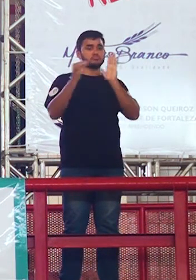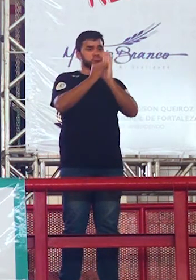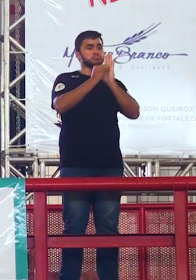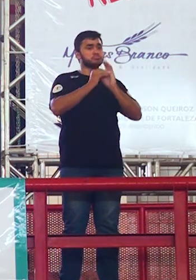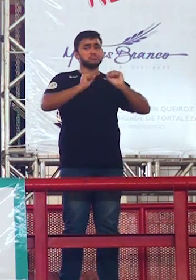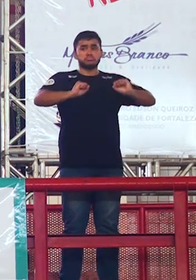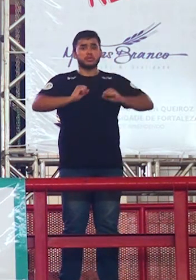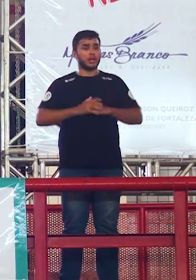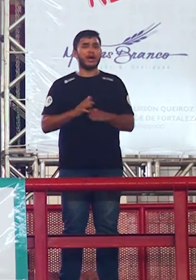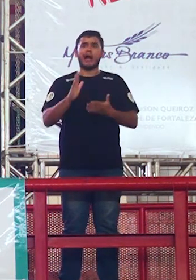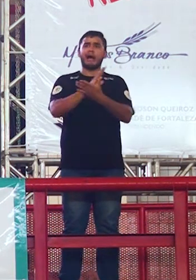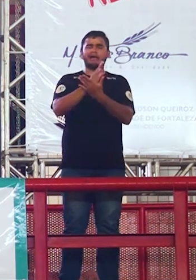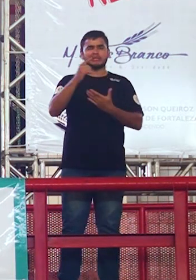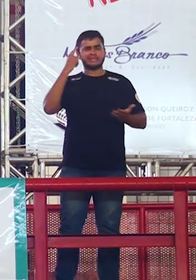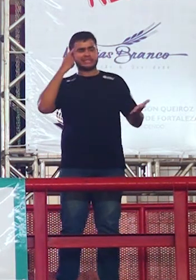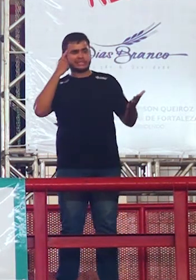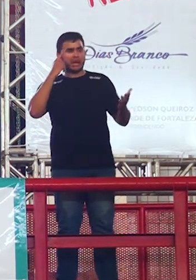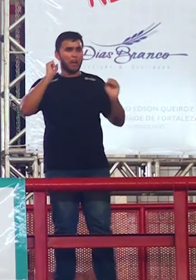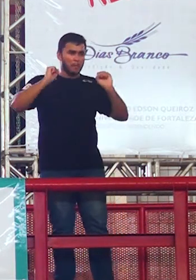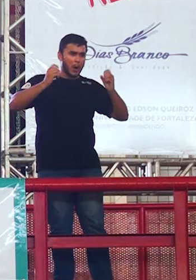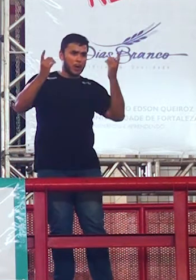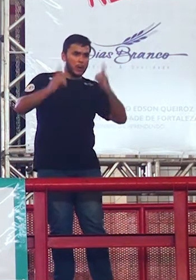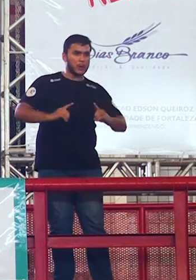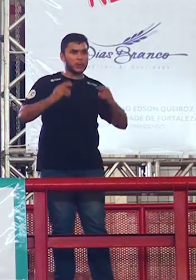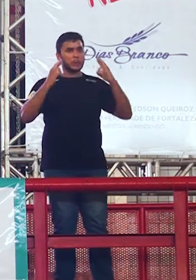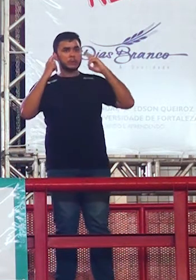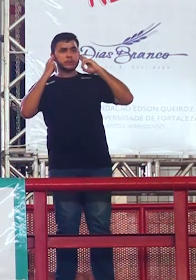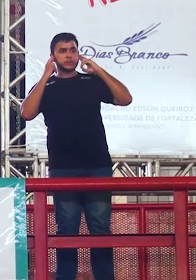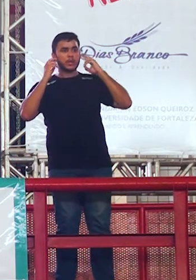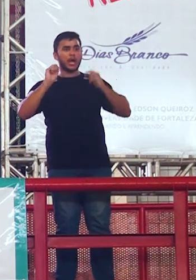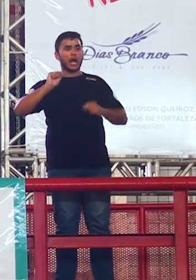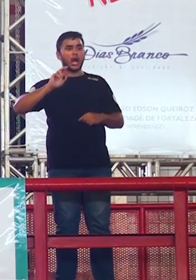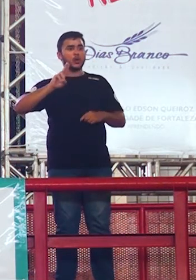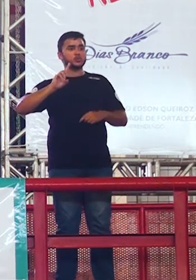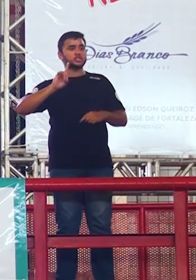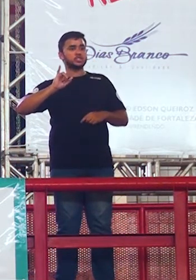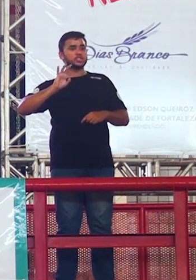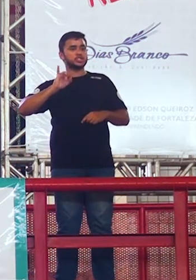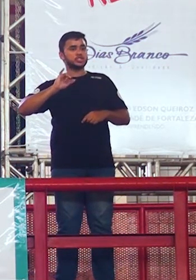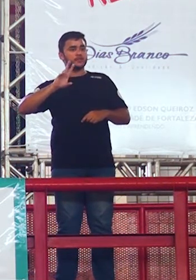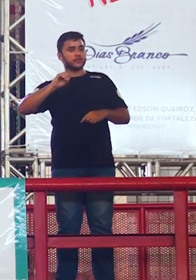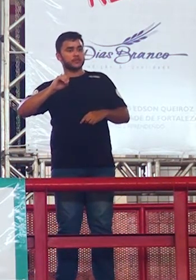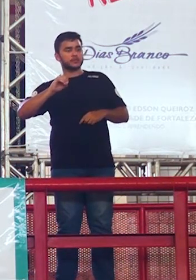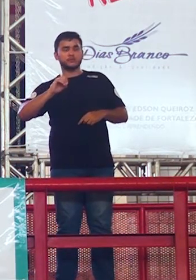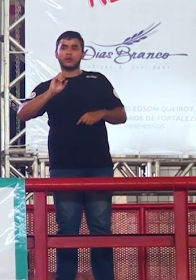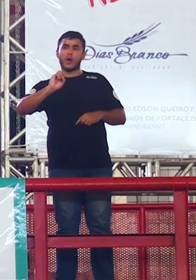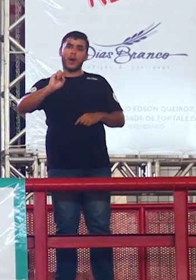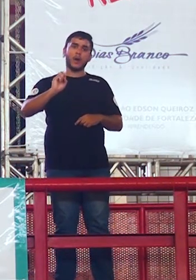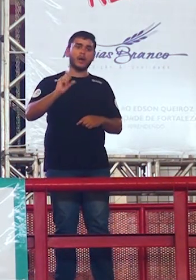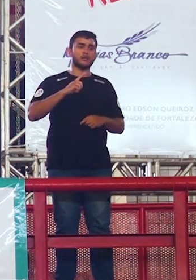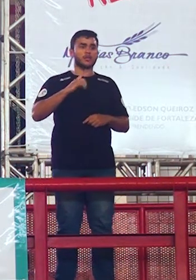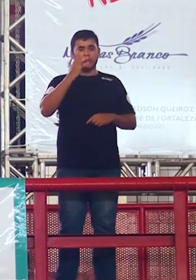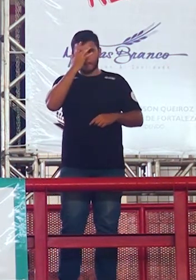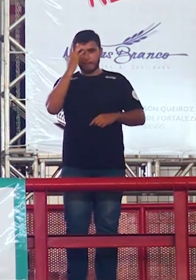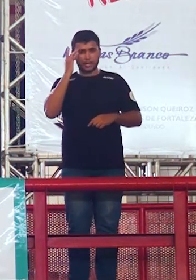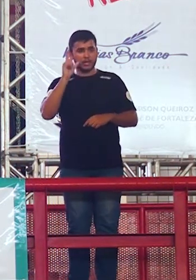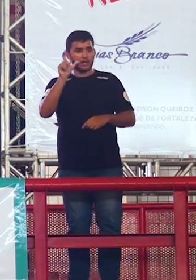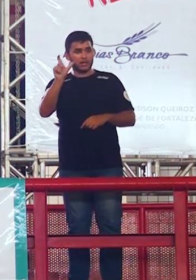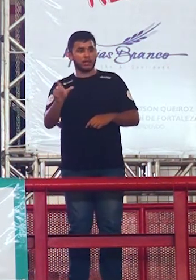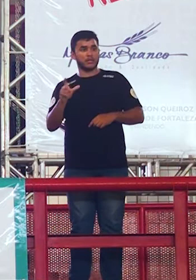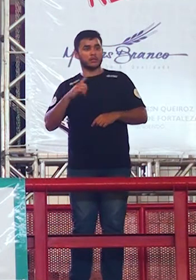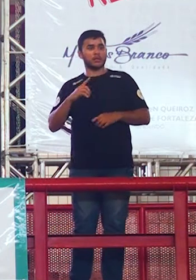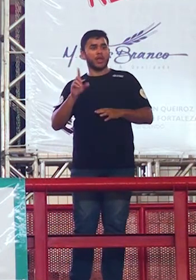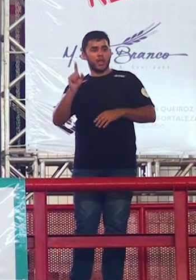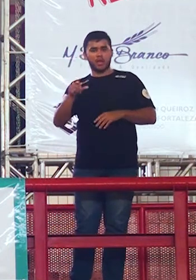muita gente estava com esse debate você poderia botar deficiente auditivo pessoas com deficiência de